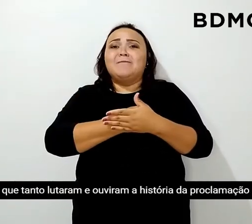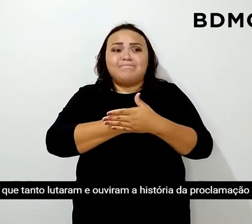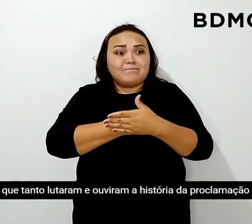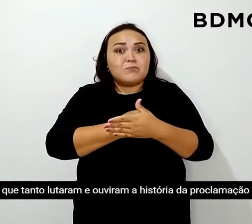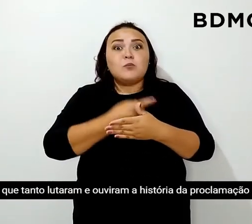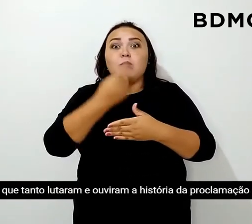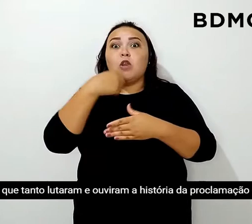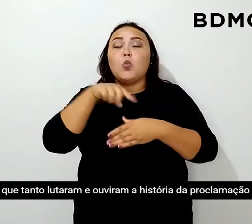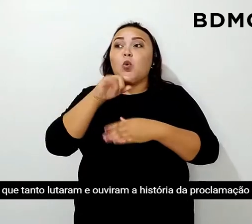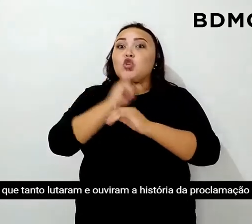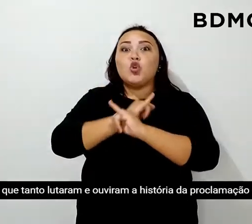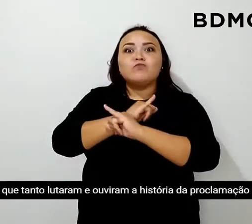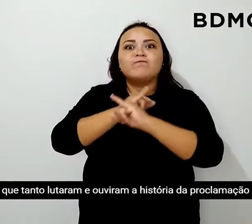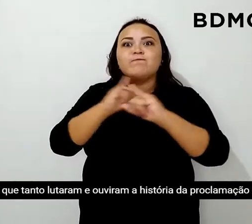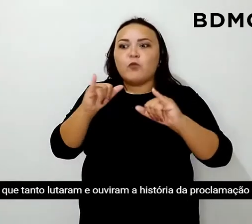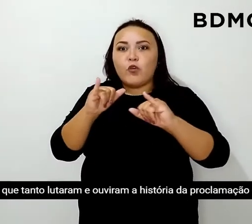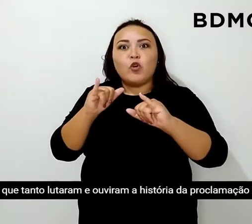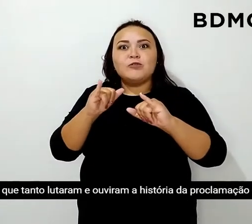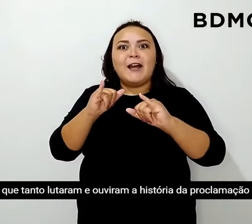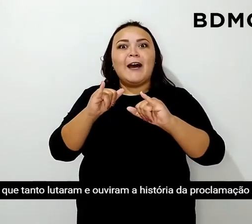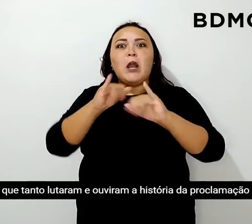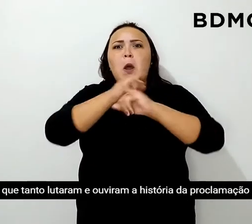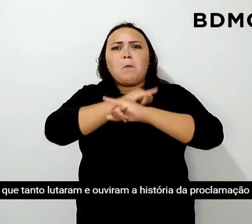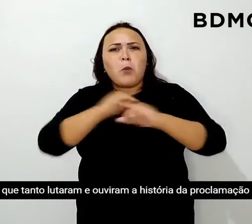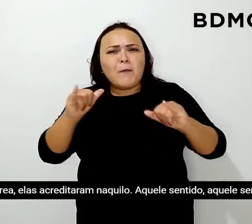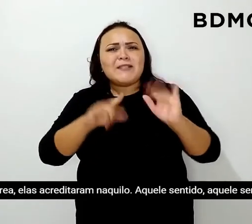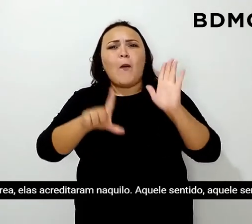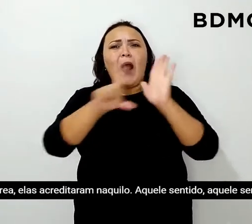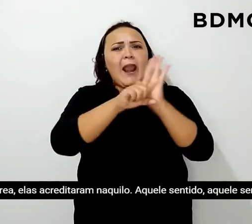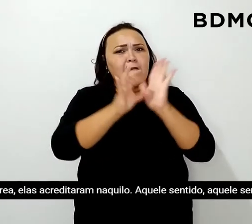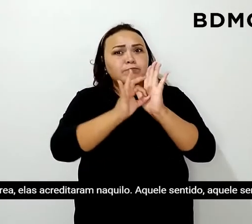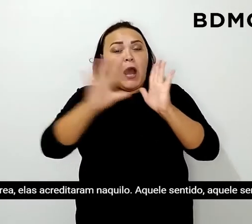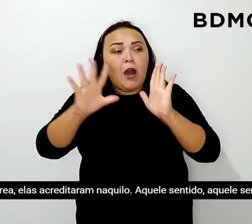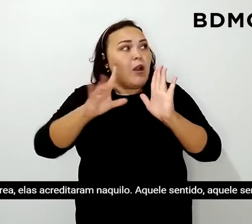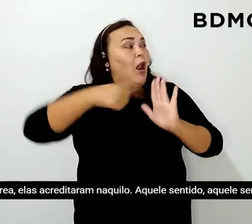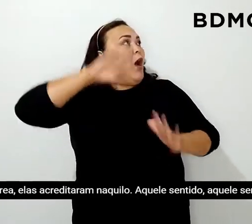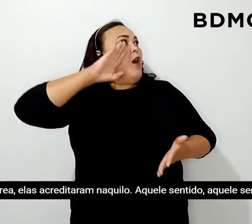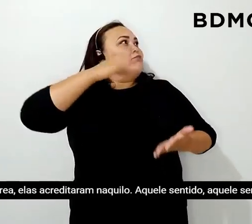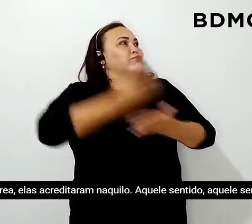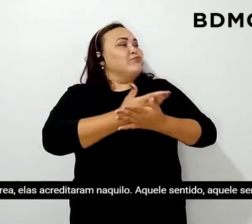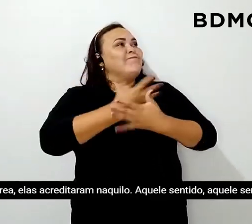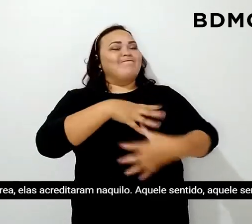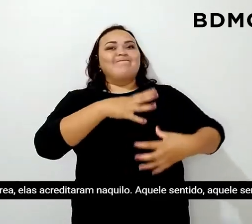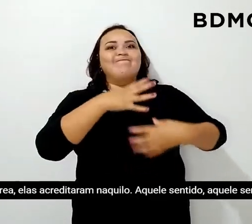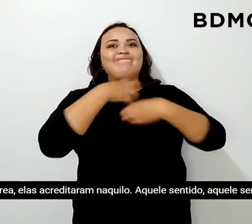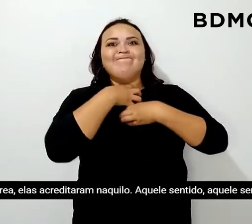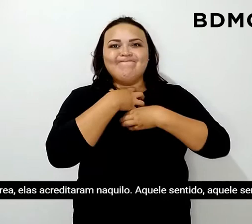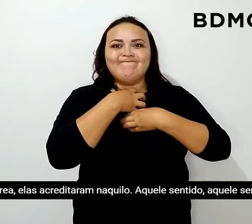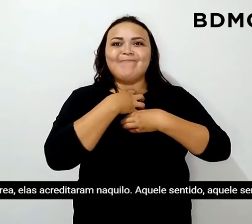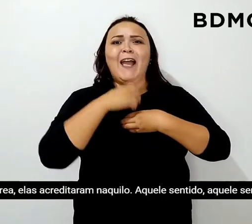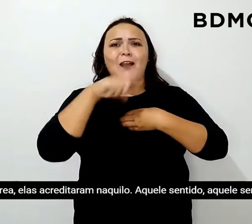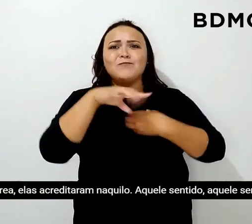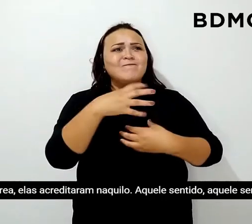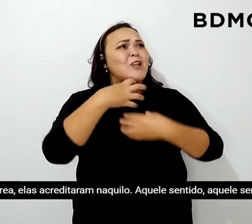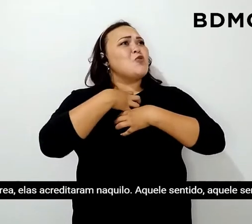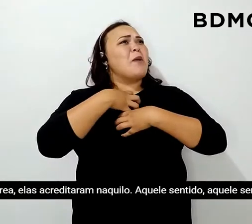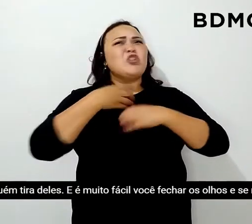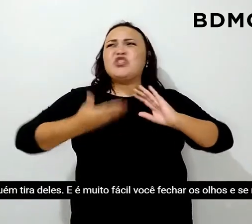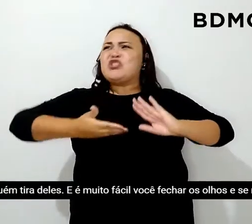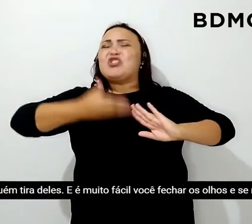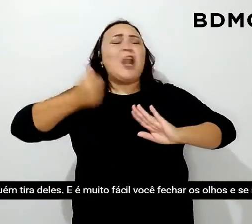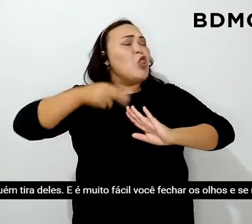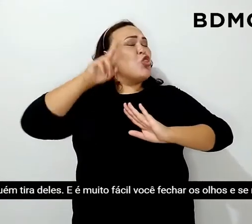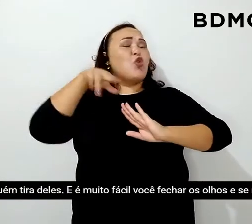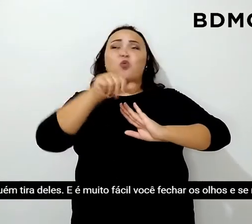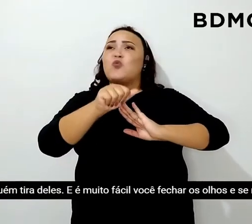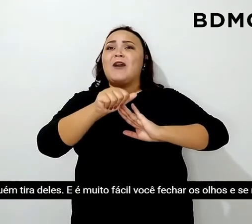e ouviram a história da proclamação da Lei Áurea, elas acreditaram naquilo. Aquele sentido, aquele sentimento, ninguém